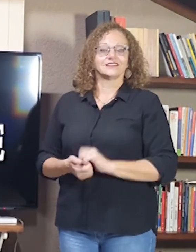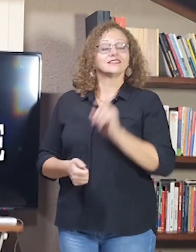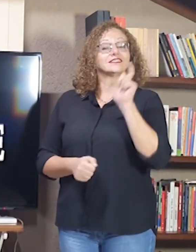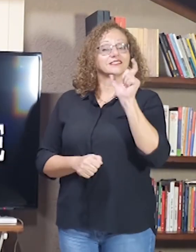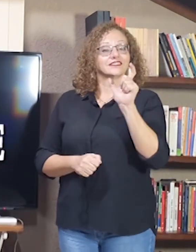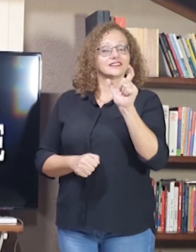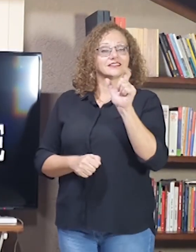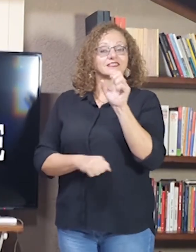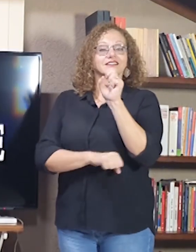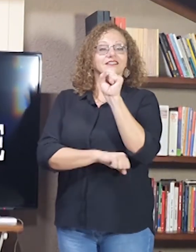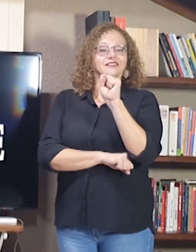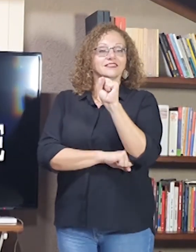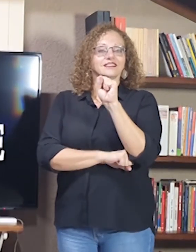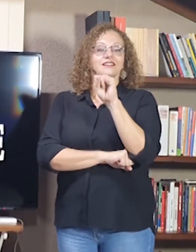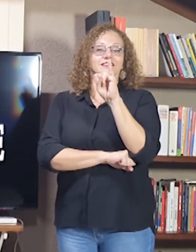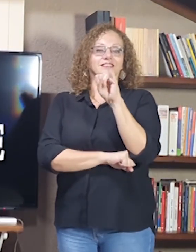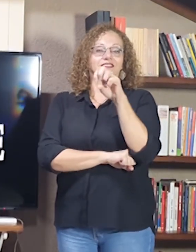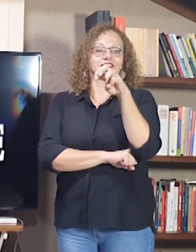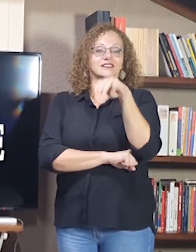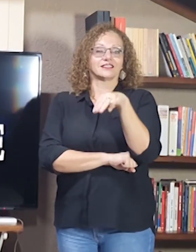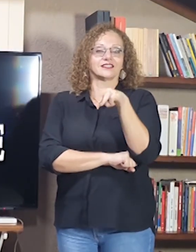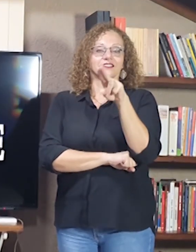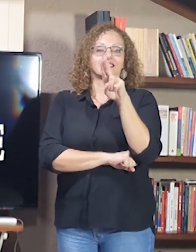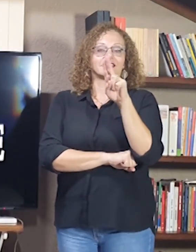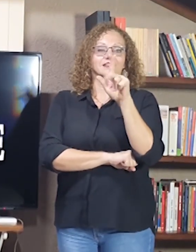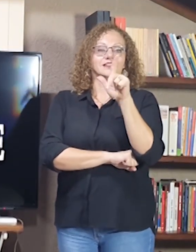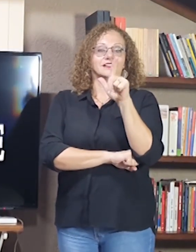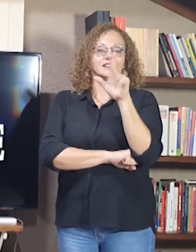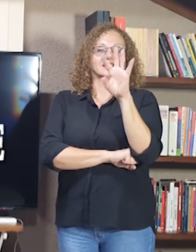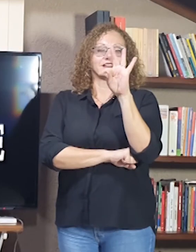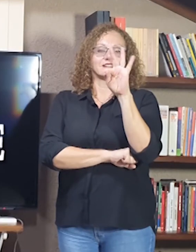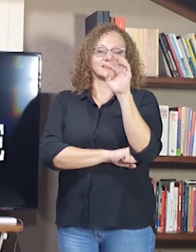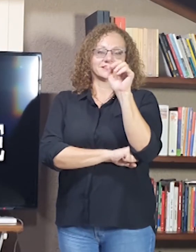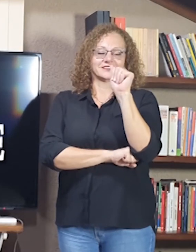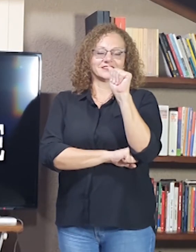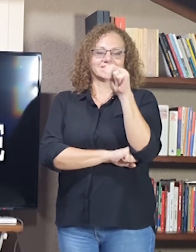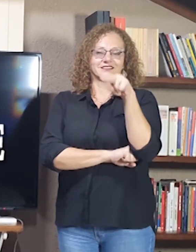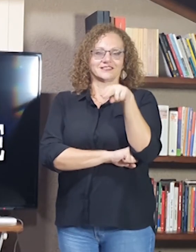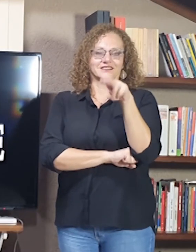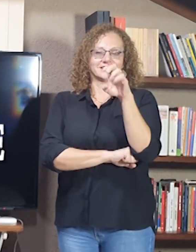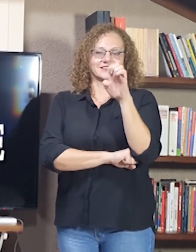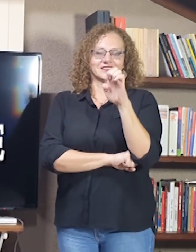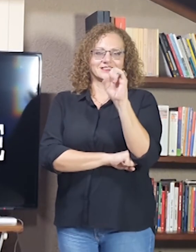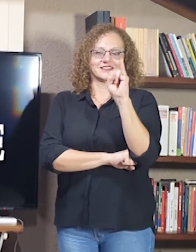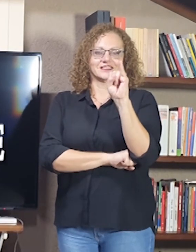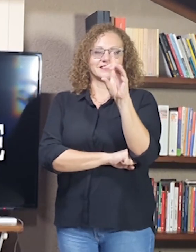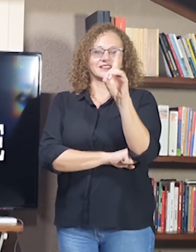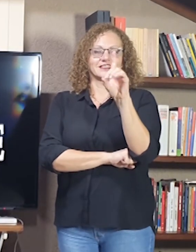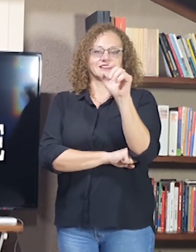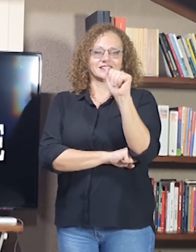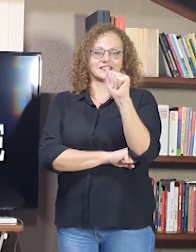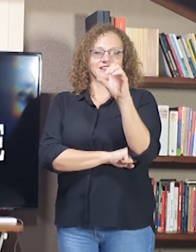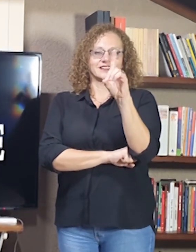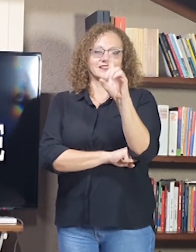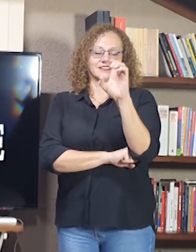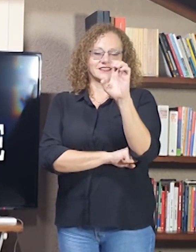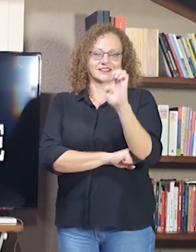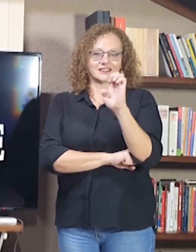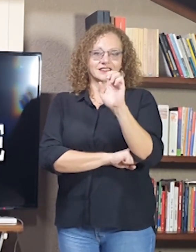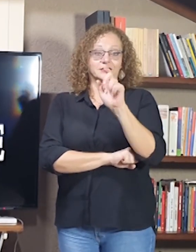presos na Libras. Outra questão também é a da simultaneidade. Este